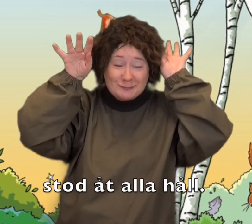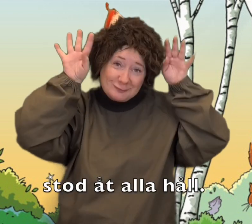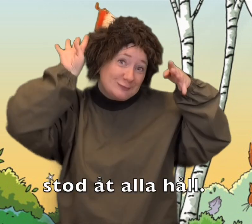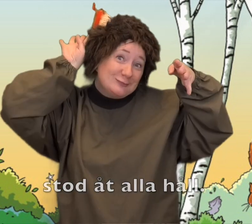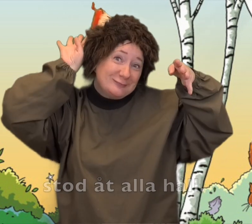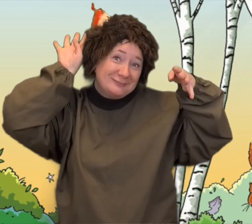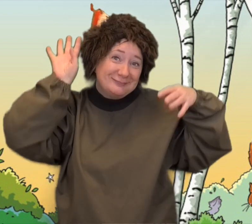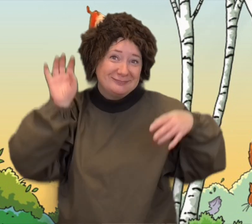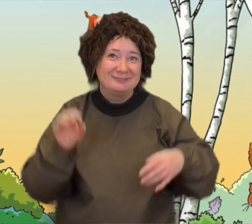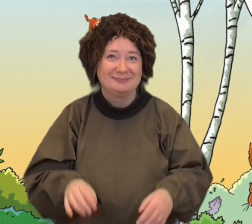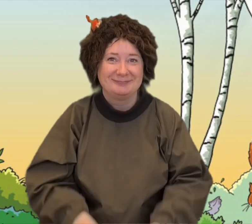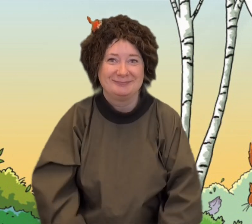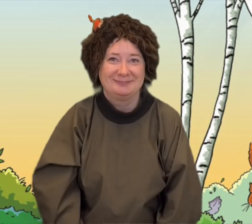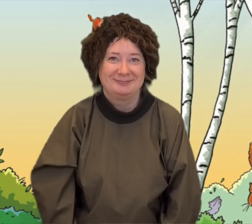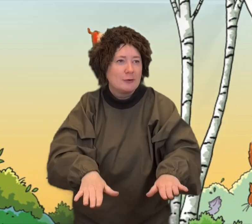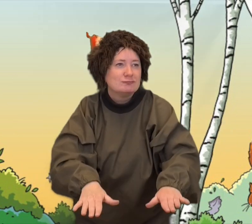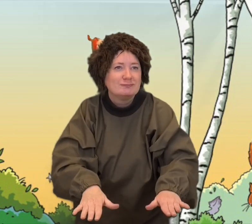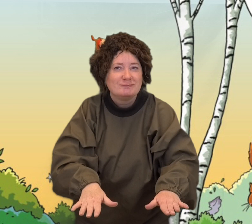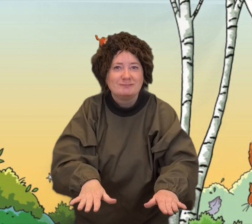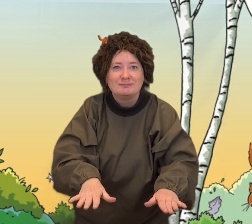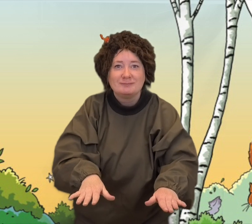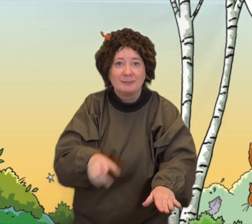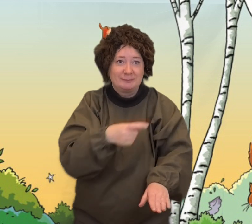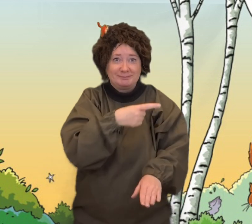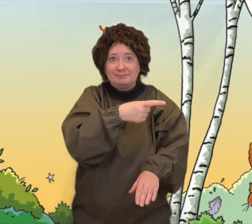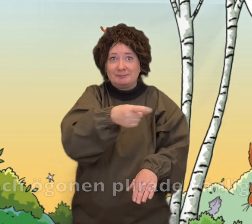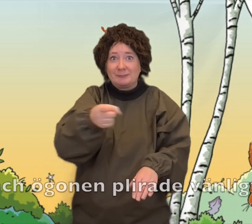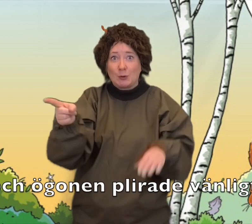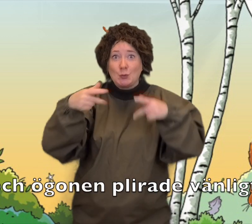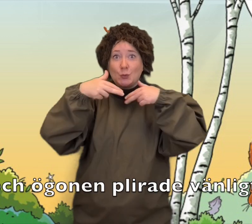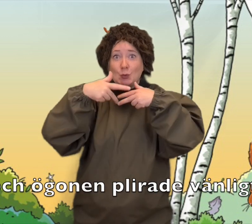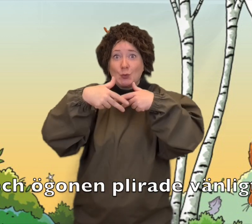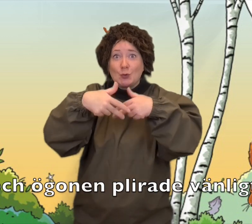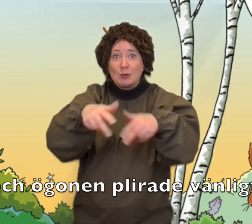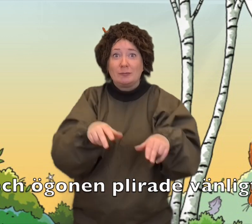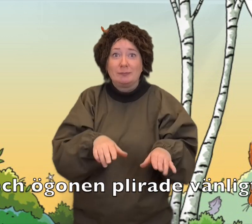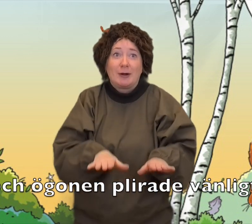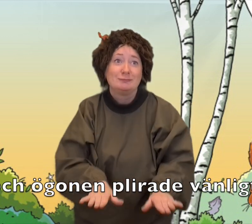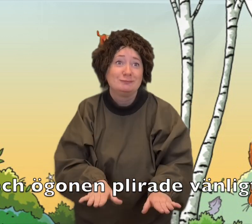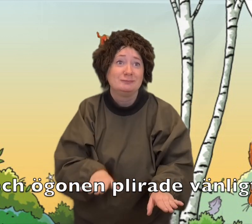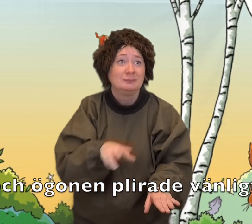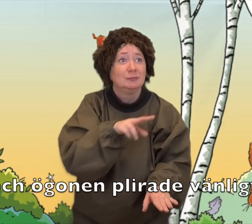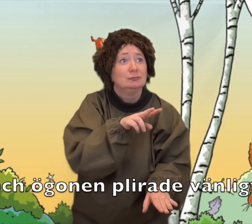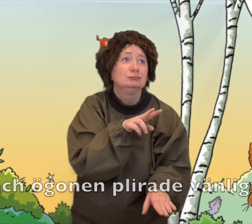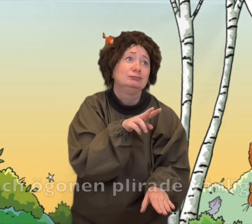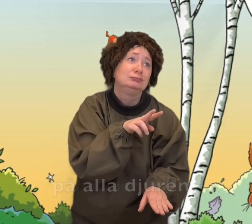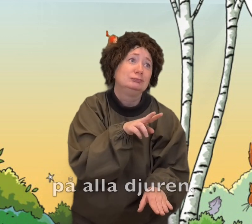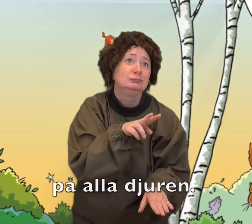och ögonen plirade vänligt på